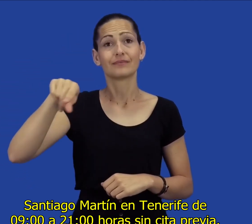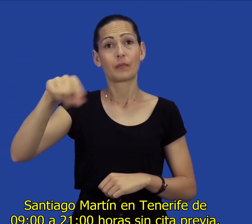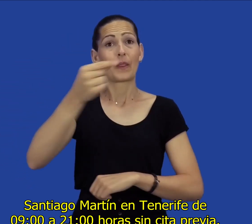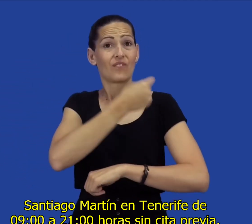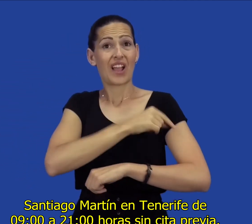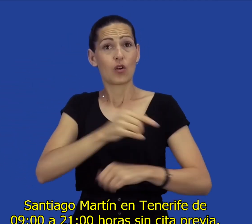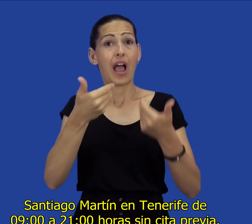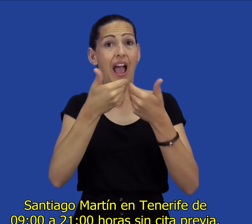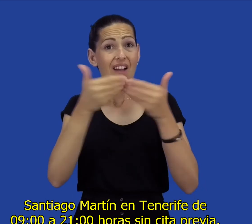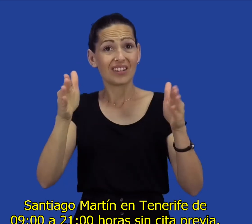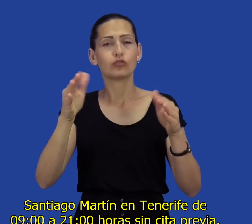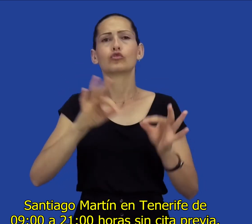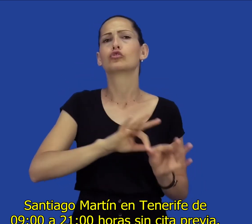sin cita previa.